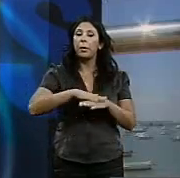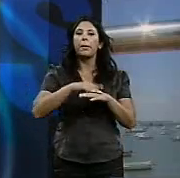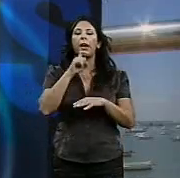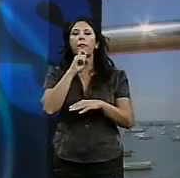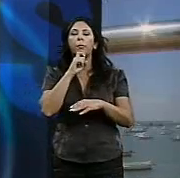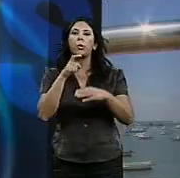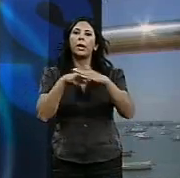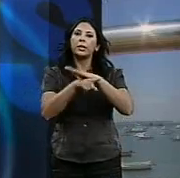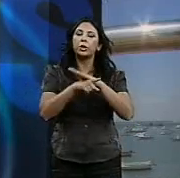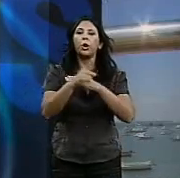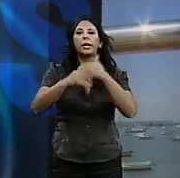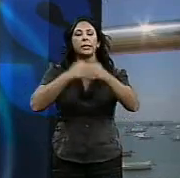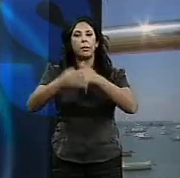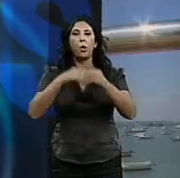tramitación de la nueva instalación náutica.